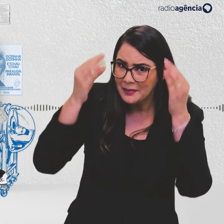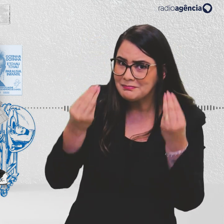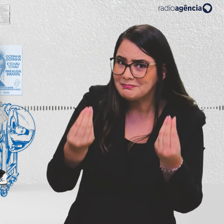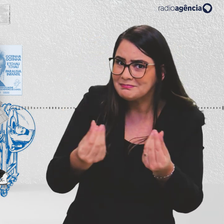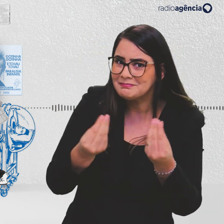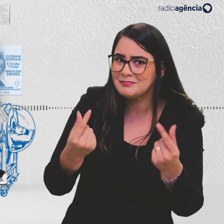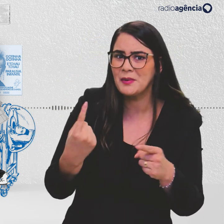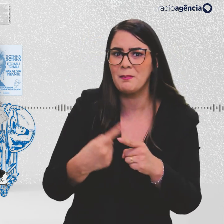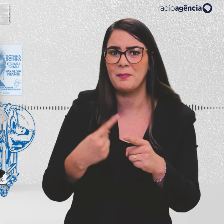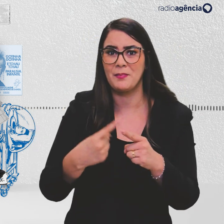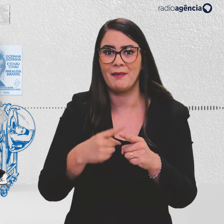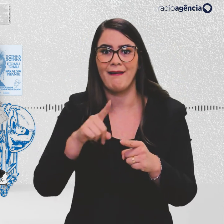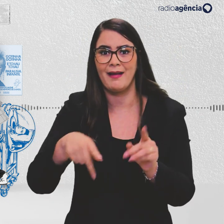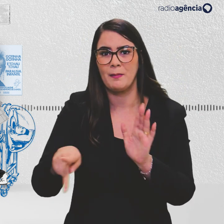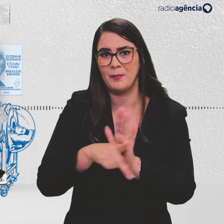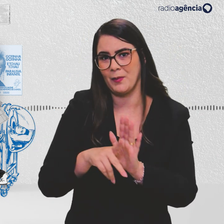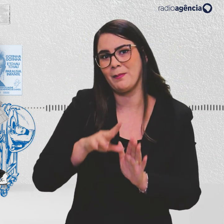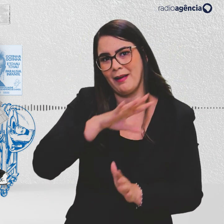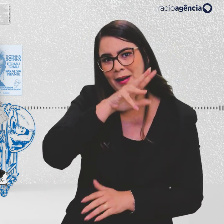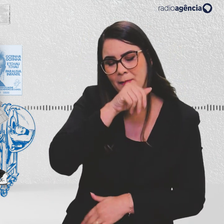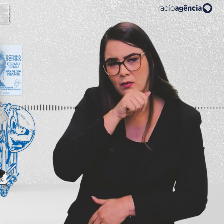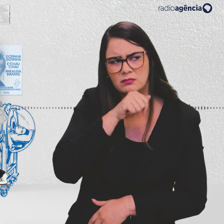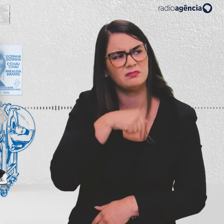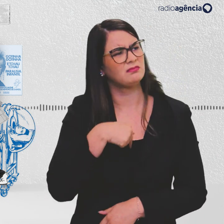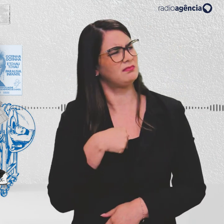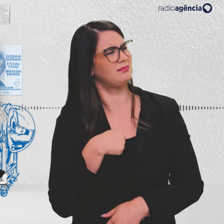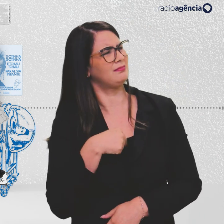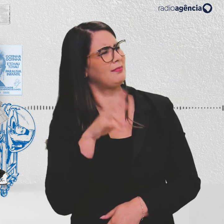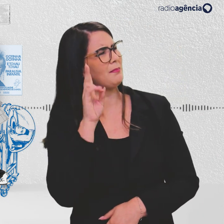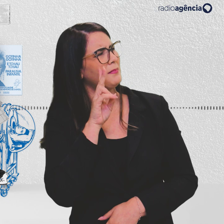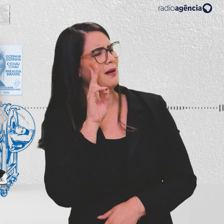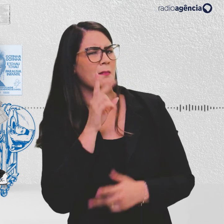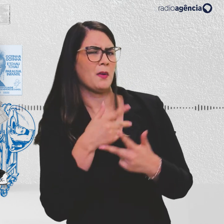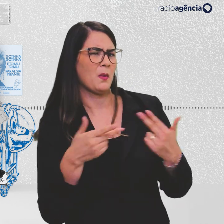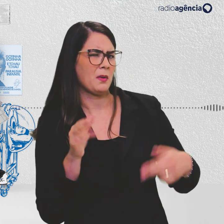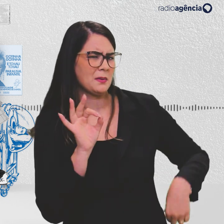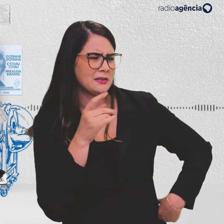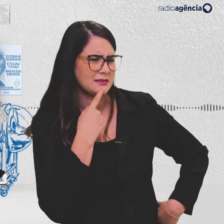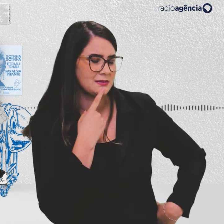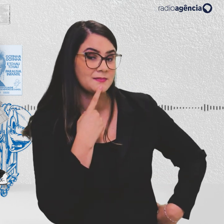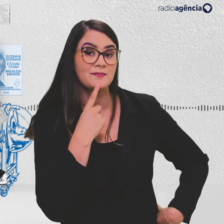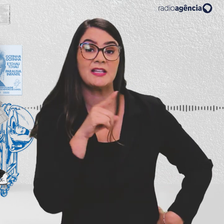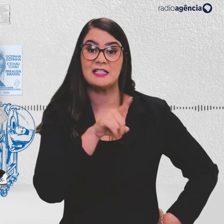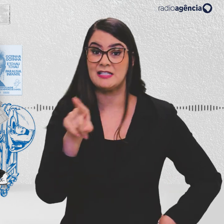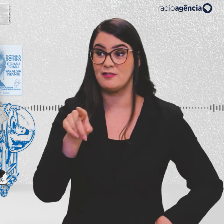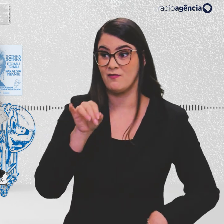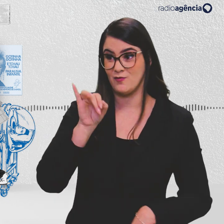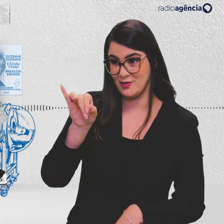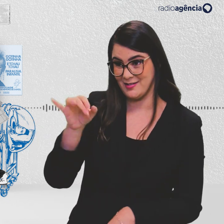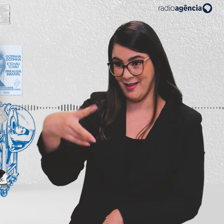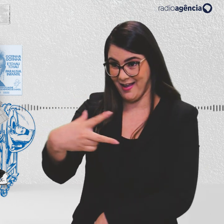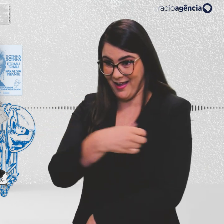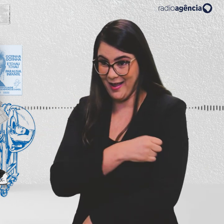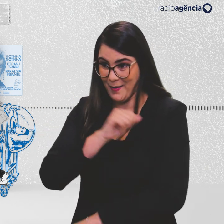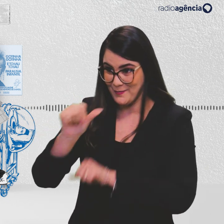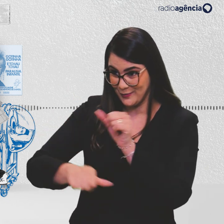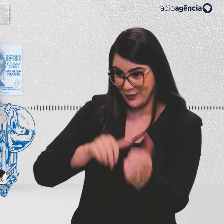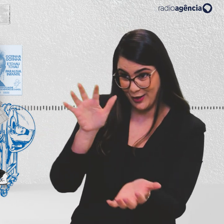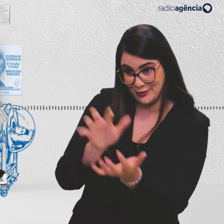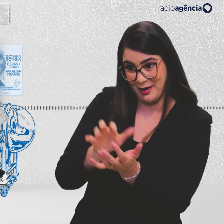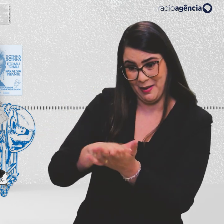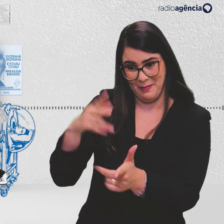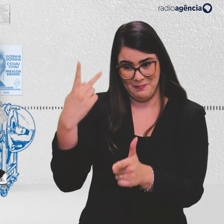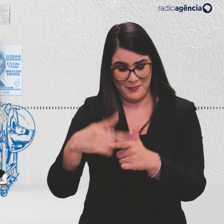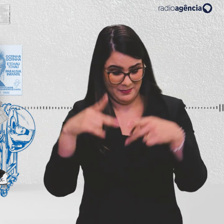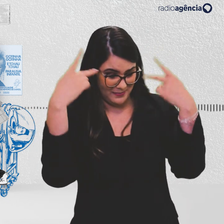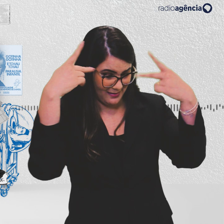porque a vacina tinha origem animal. Acho que isso me lembra alguma coisa. Se você virar o jacaré, é problema de